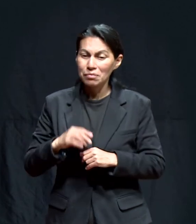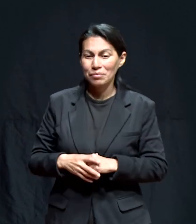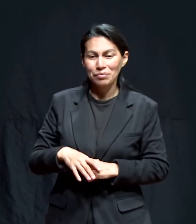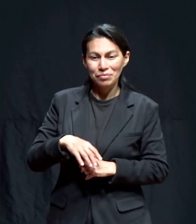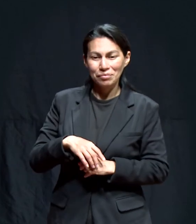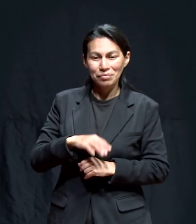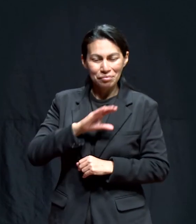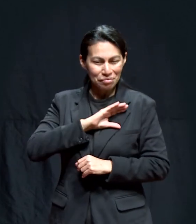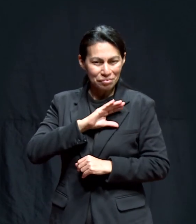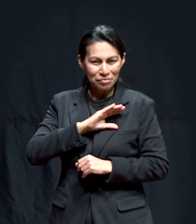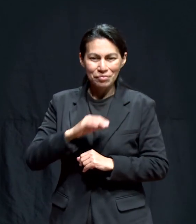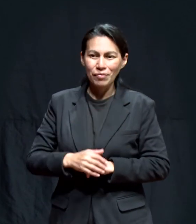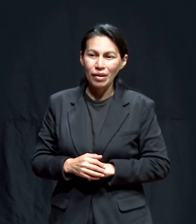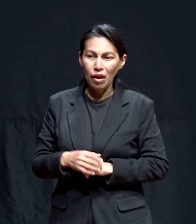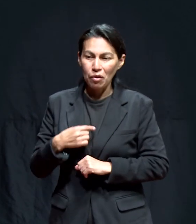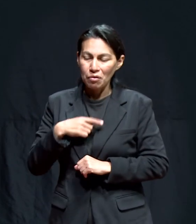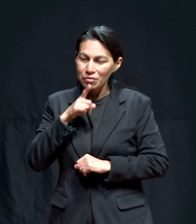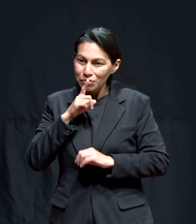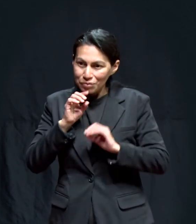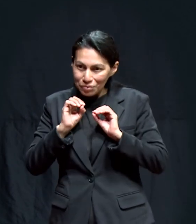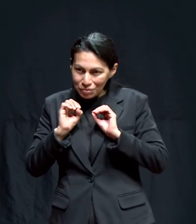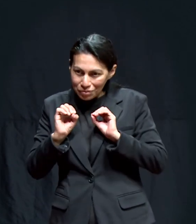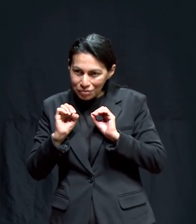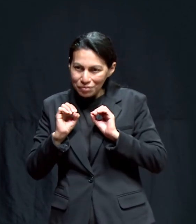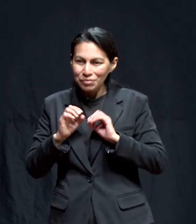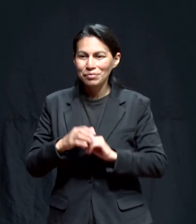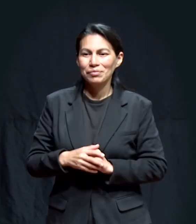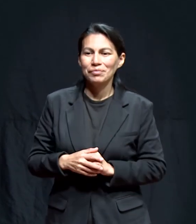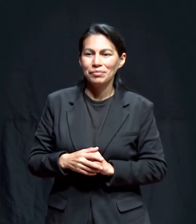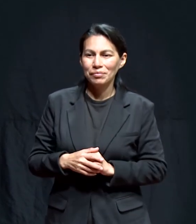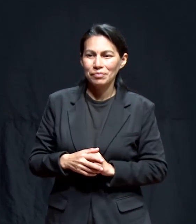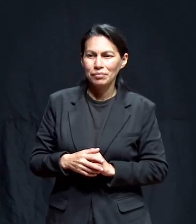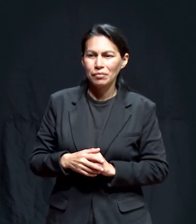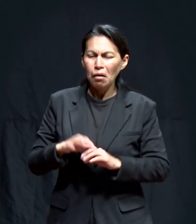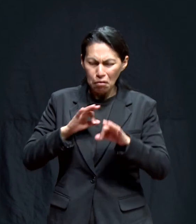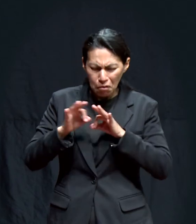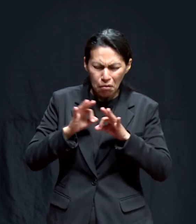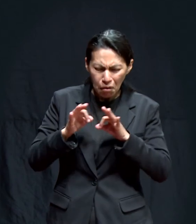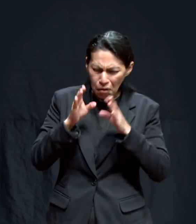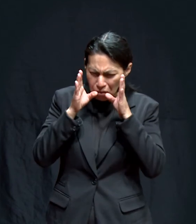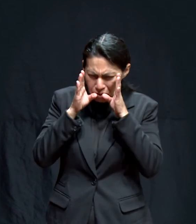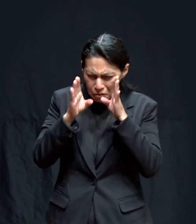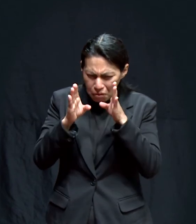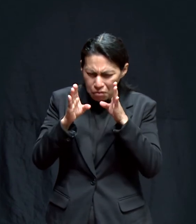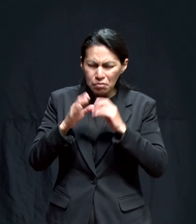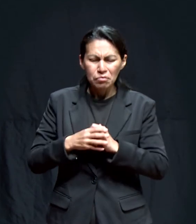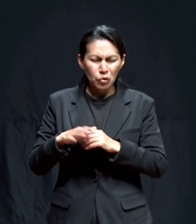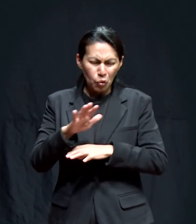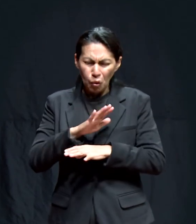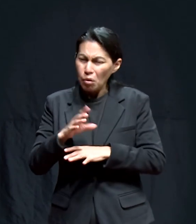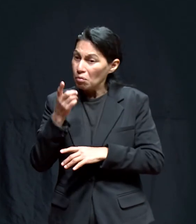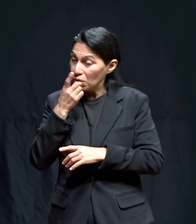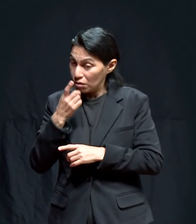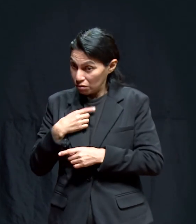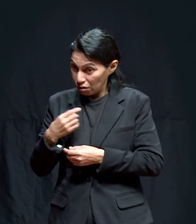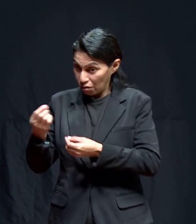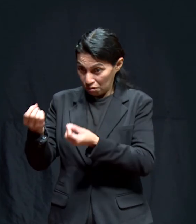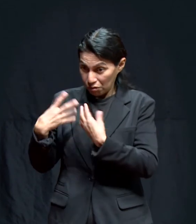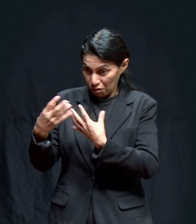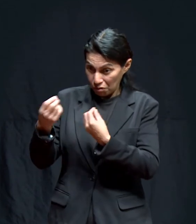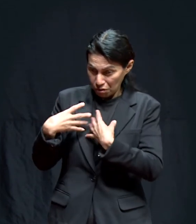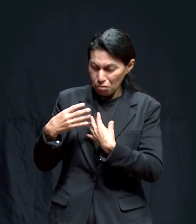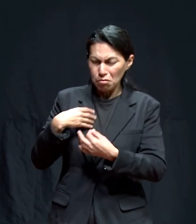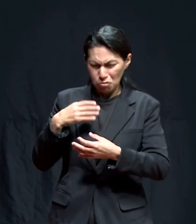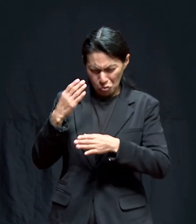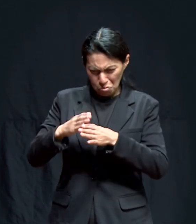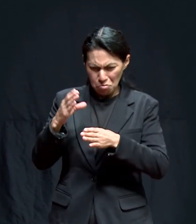pues era yo muy calladita. Nada que ver ahora, ¿verdad? Pero yo muy calladita, dedicada a mi trabajo, a todo